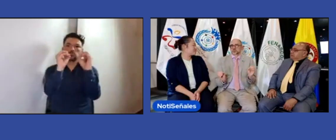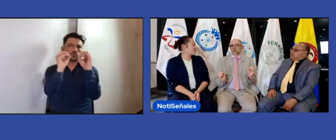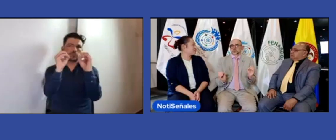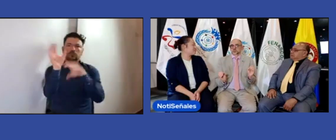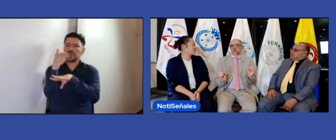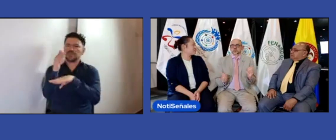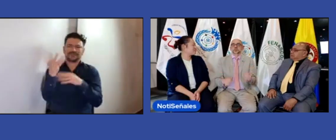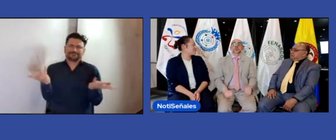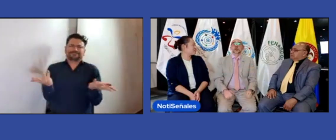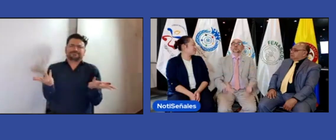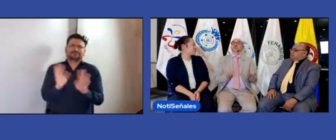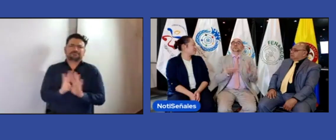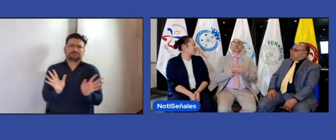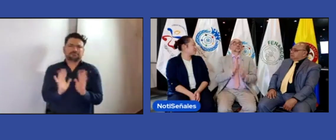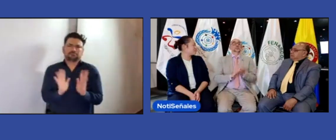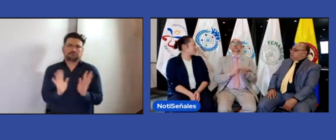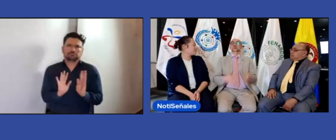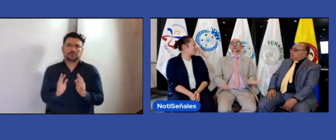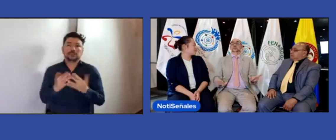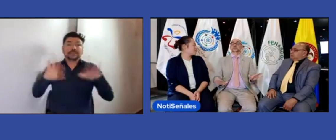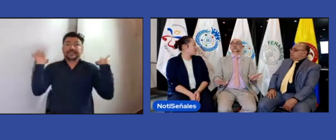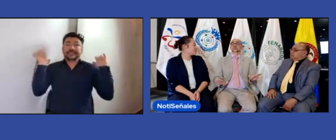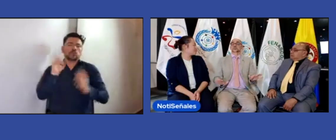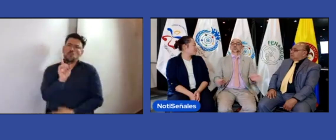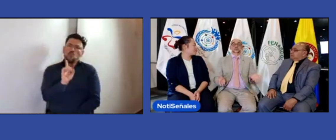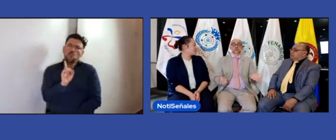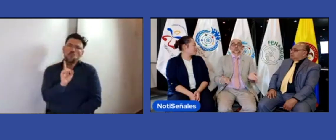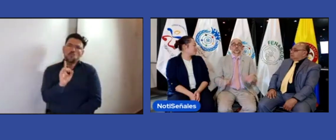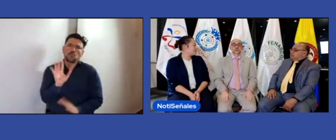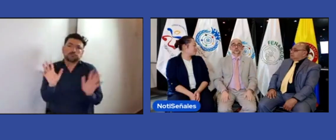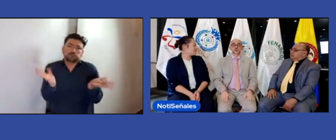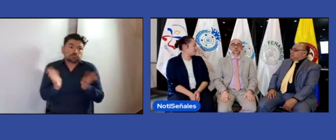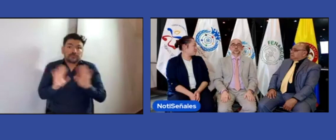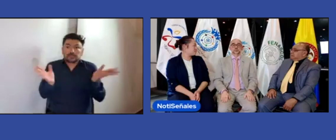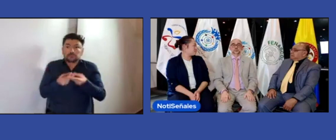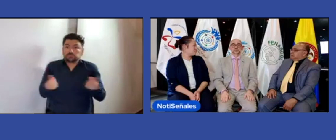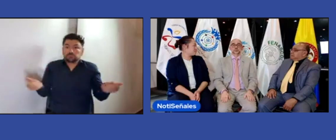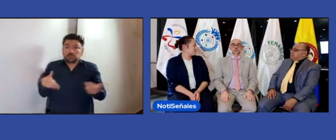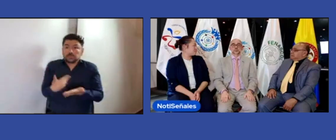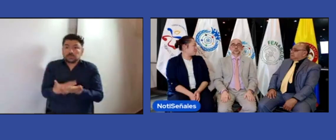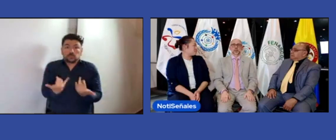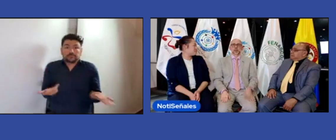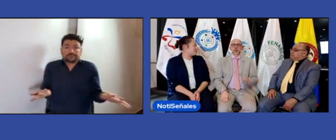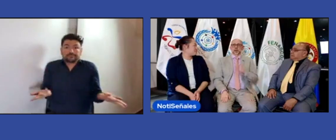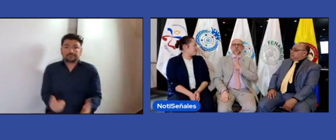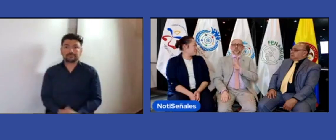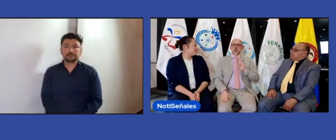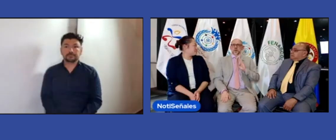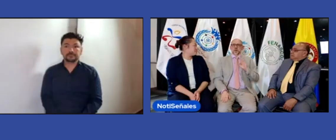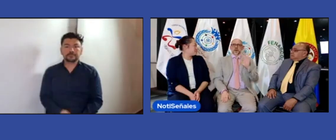sorda como representación como lo mencionaba pero esto es un asunto pues que ya ha terminado.